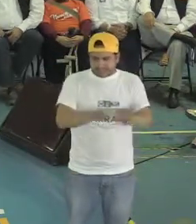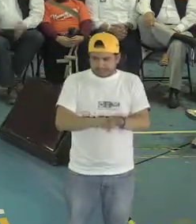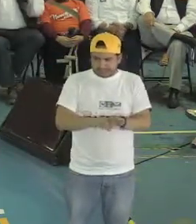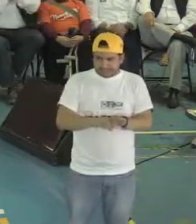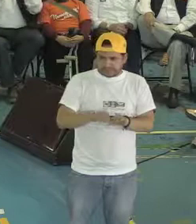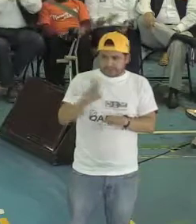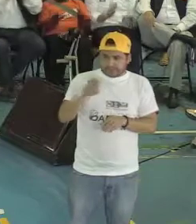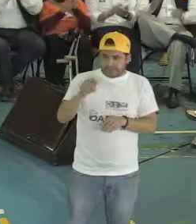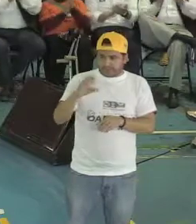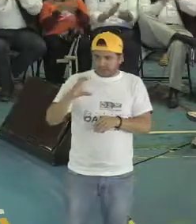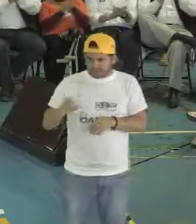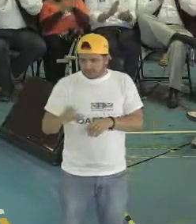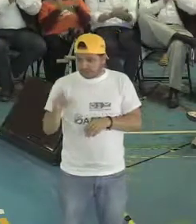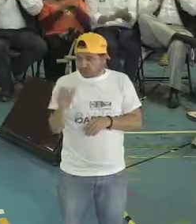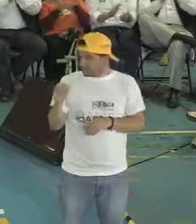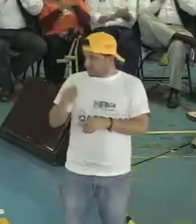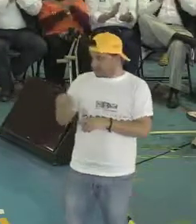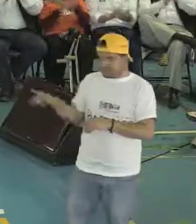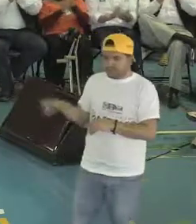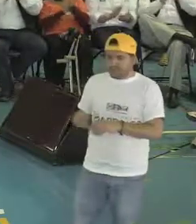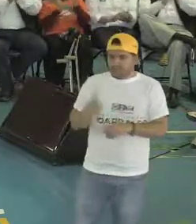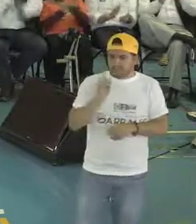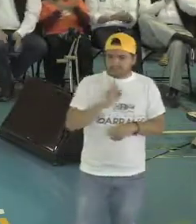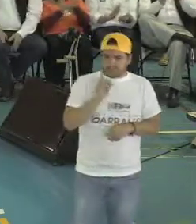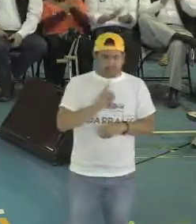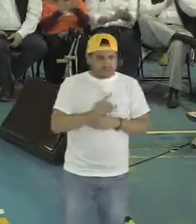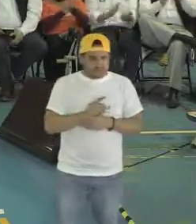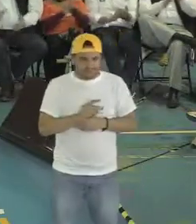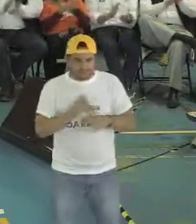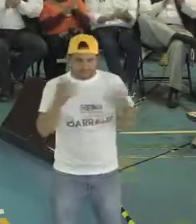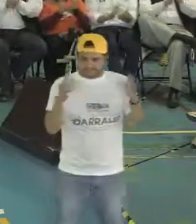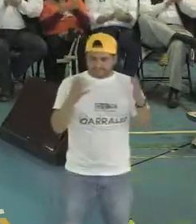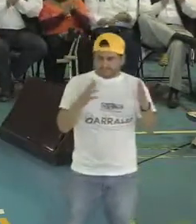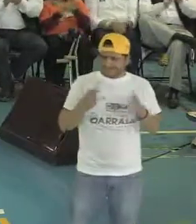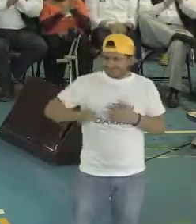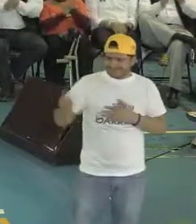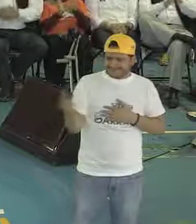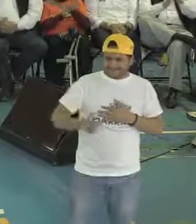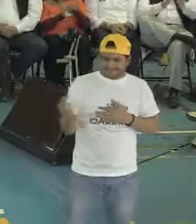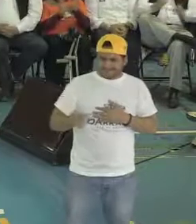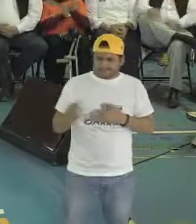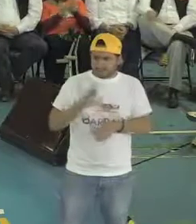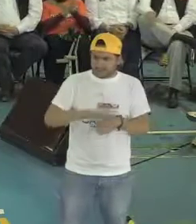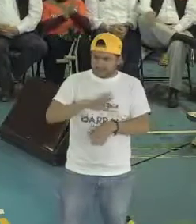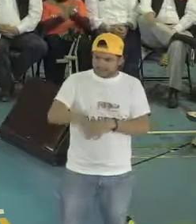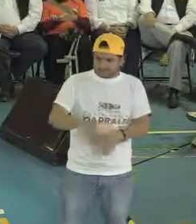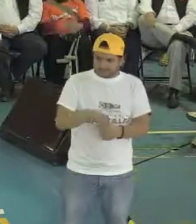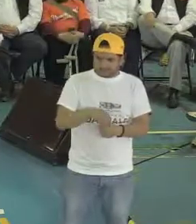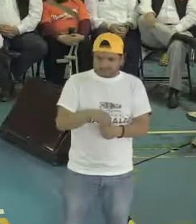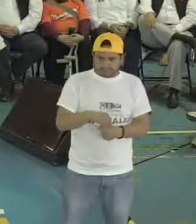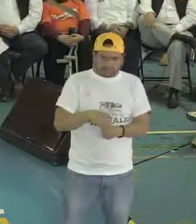más importante. Que en esta ciudad ustedes estén conciados absolutamente en todo lo que nosotros